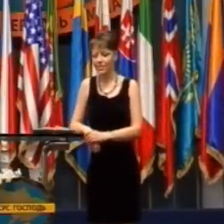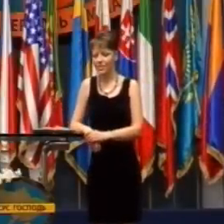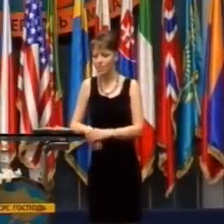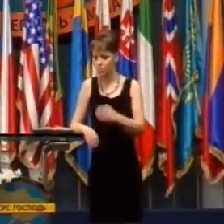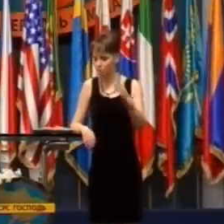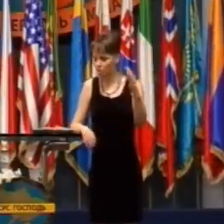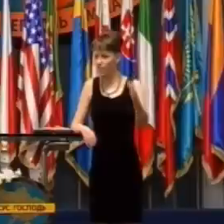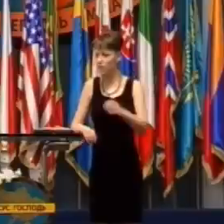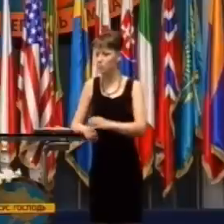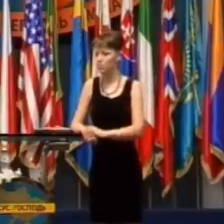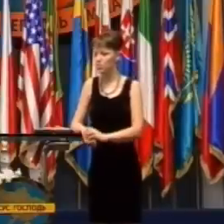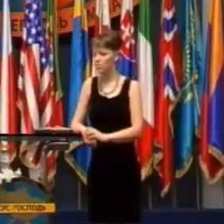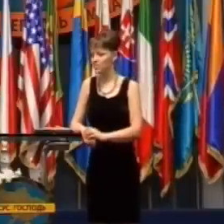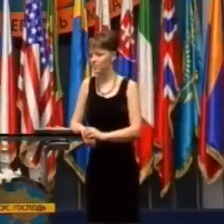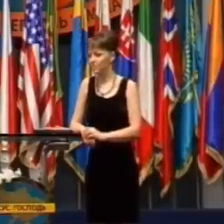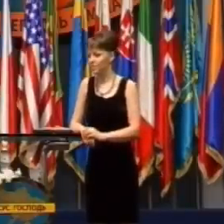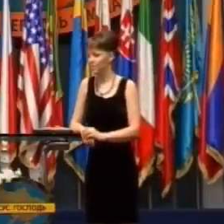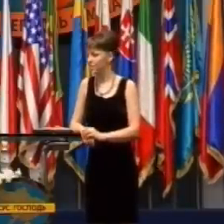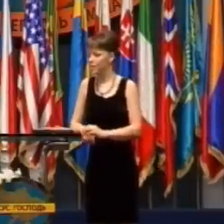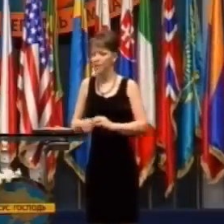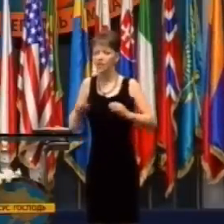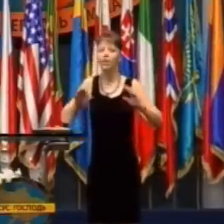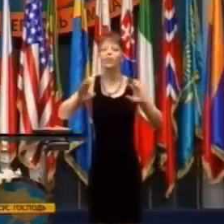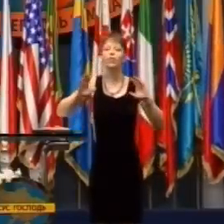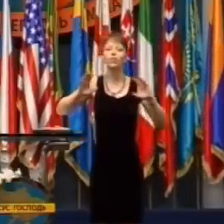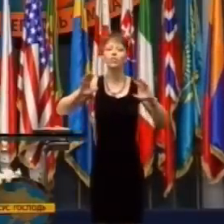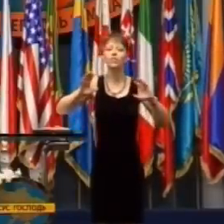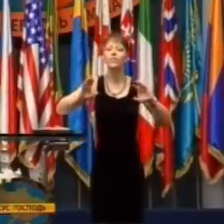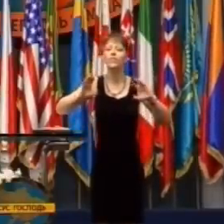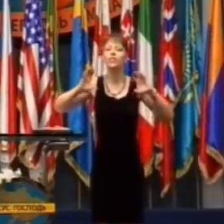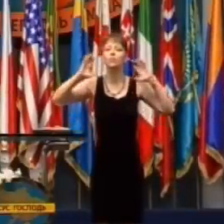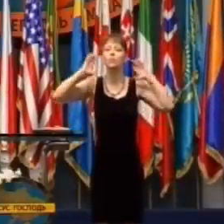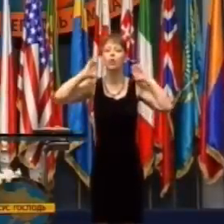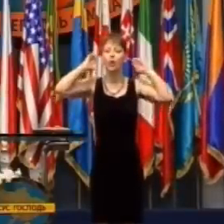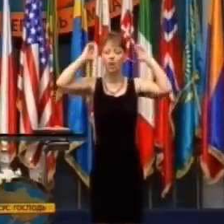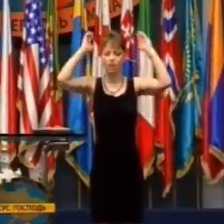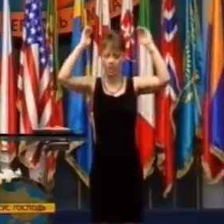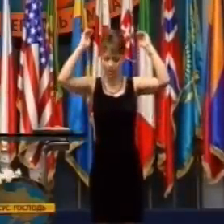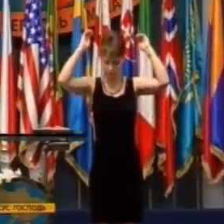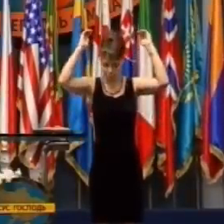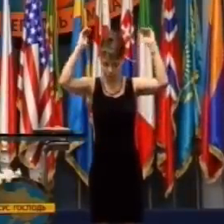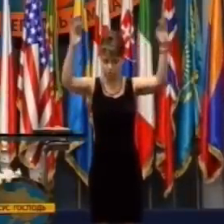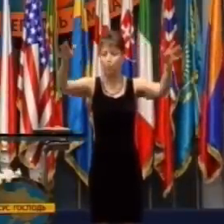Potrebuješ dôverovať Bohu vo väčších veciach,